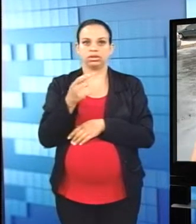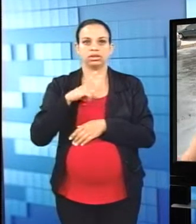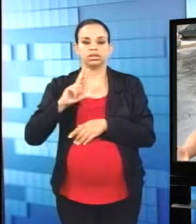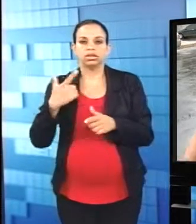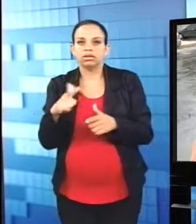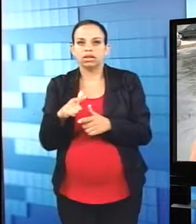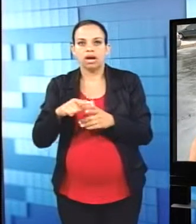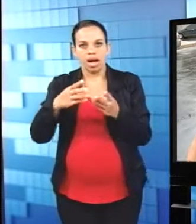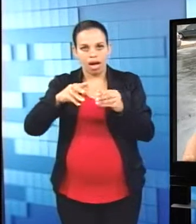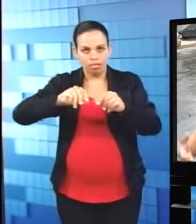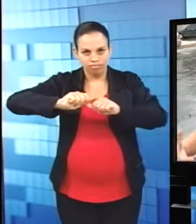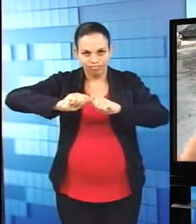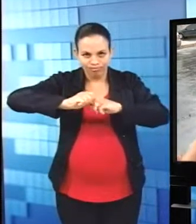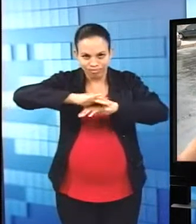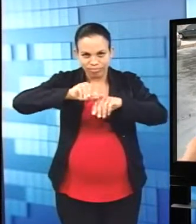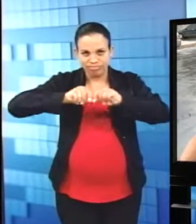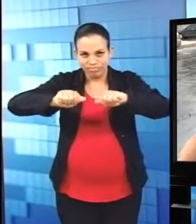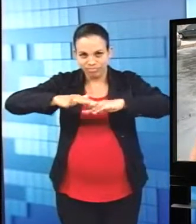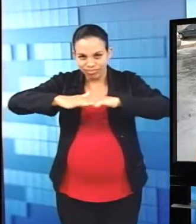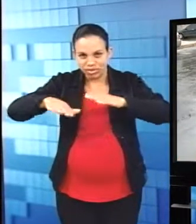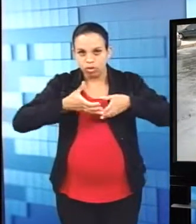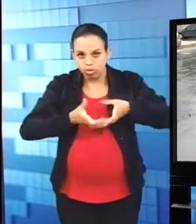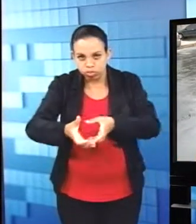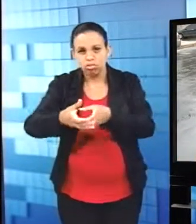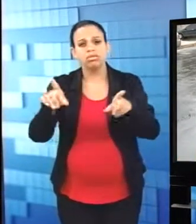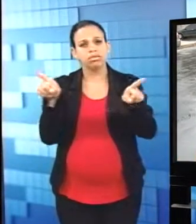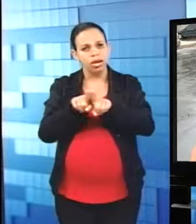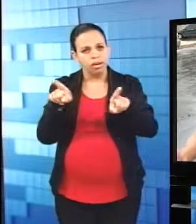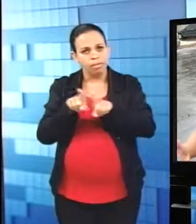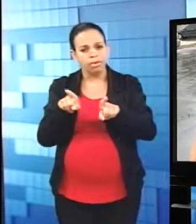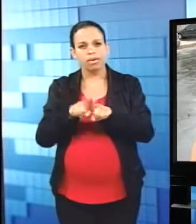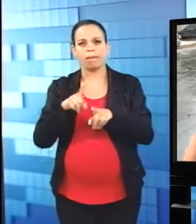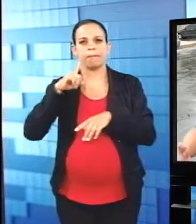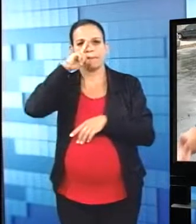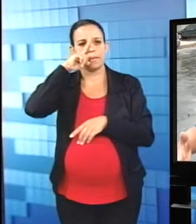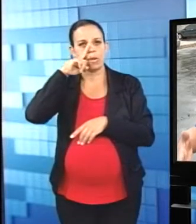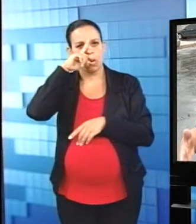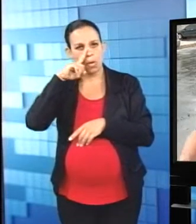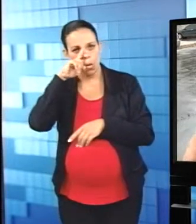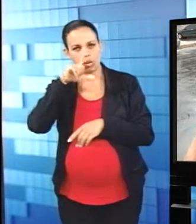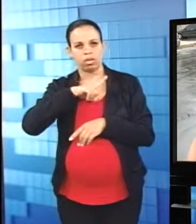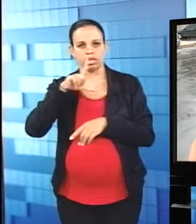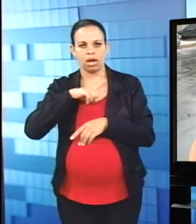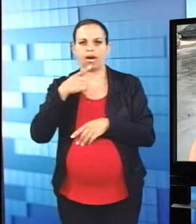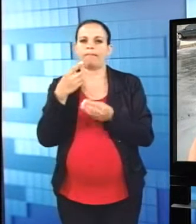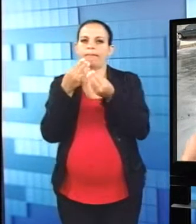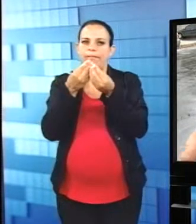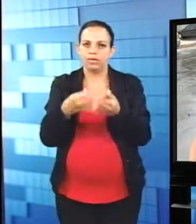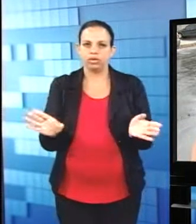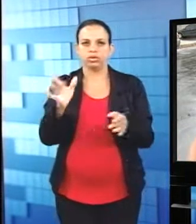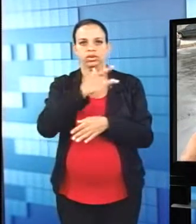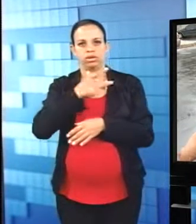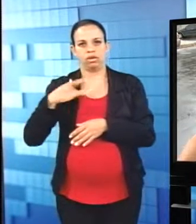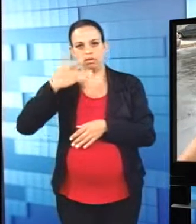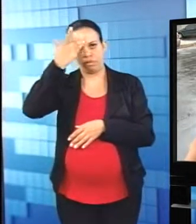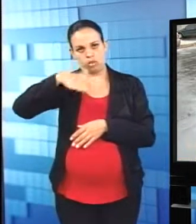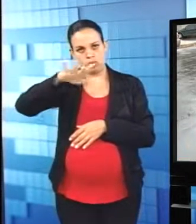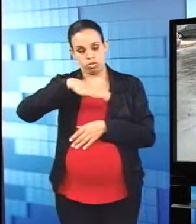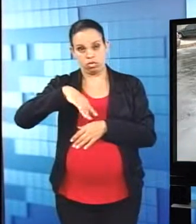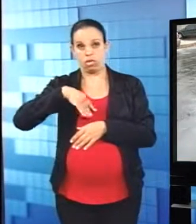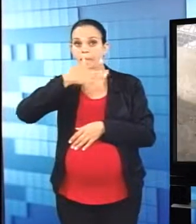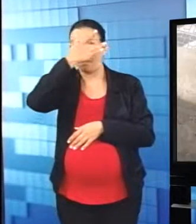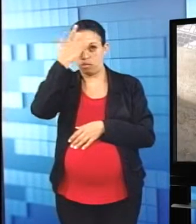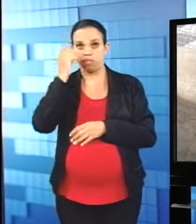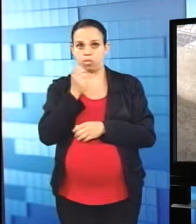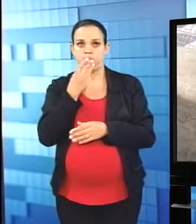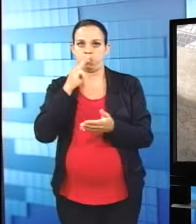água que deveria ser e deve ser canalizada para a rede de esgoto. Essa água, quando ela é jogada nas ruas, ela causa um